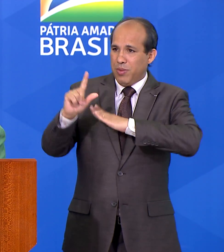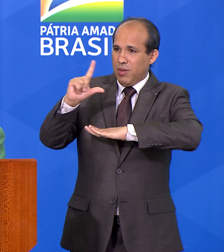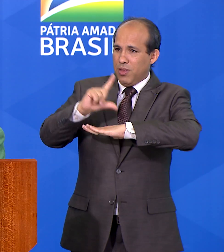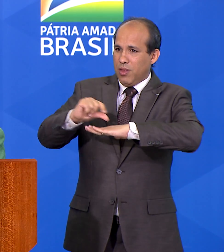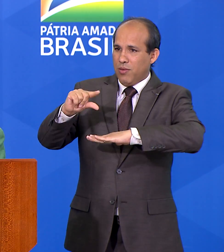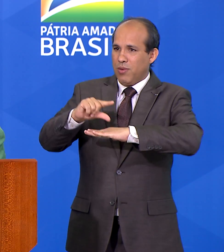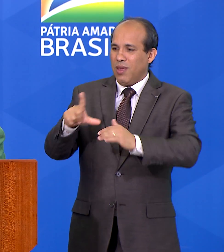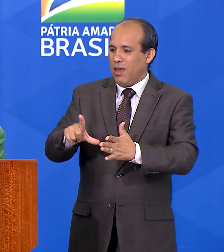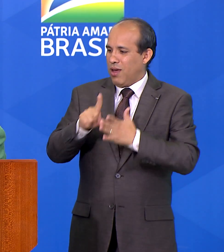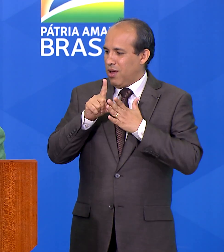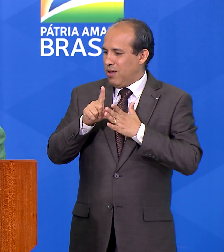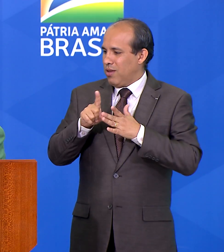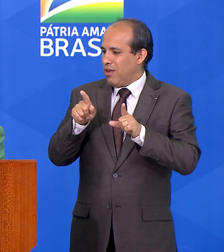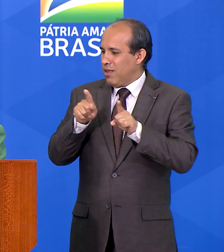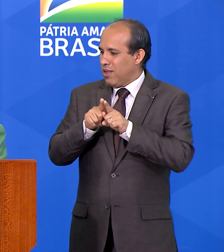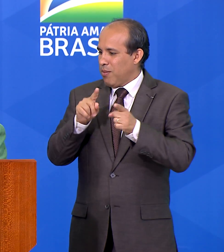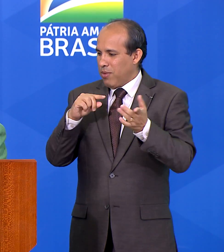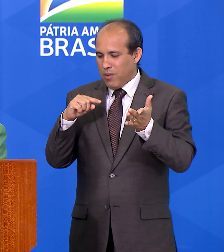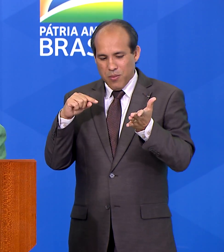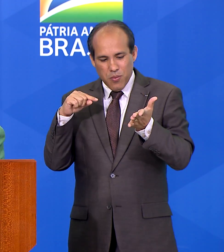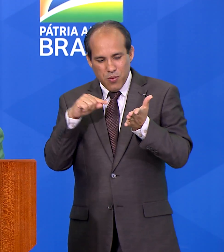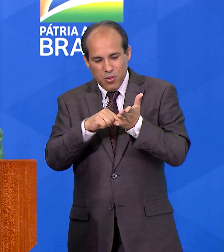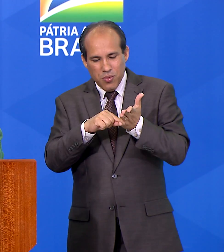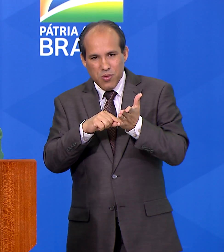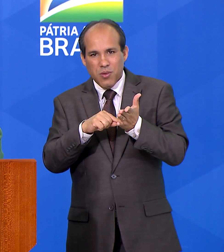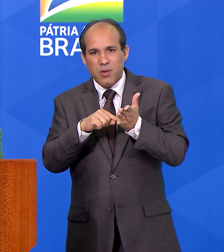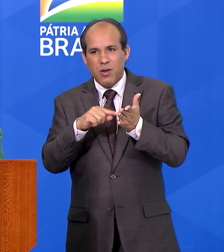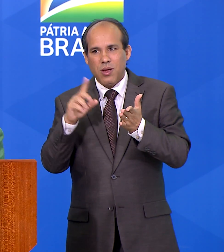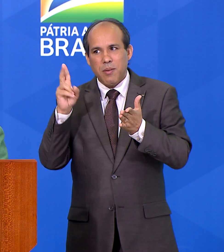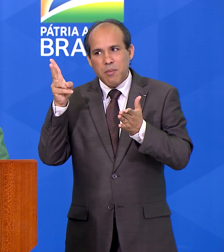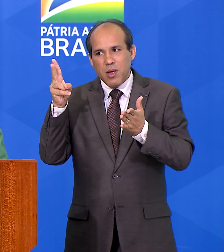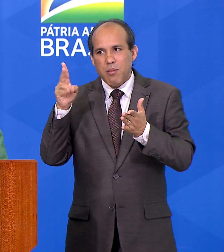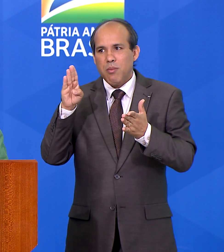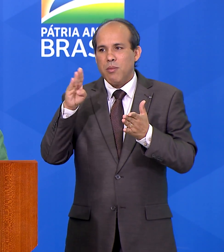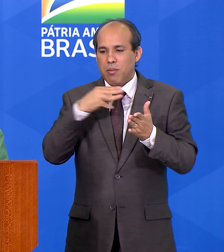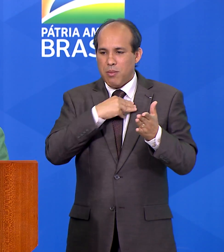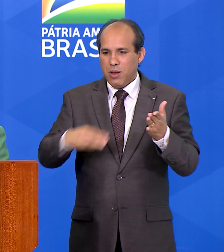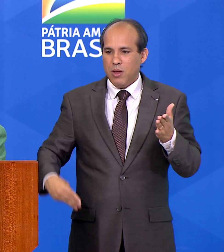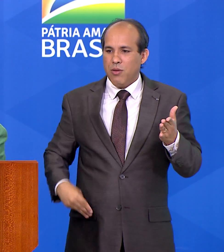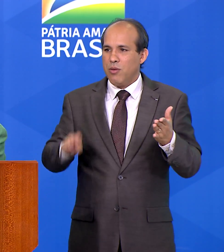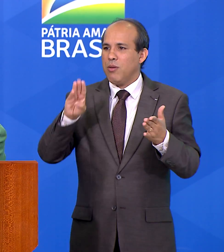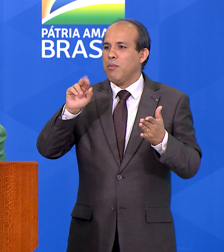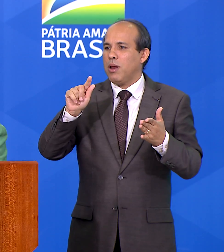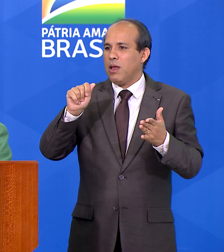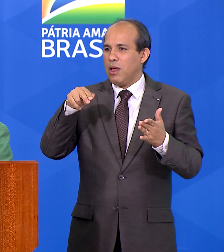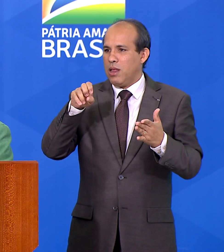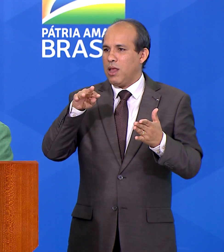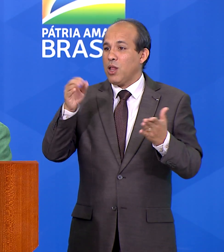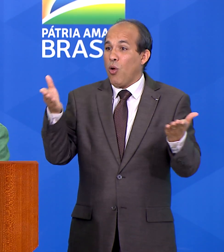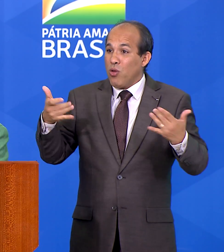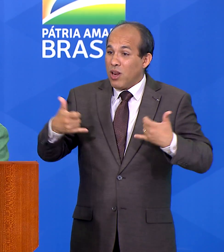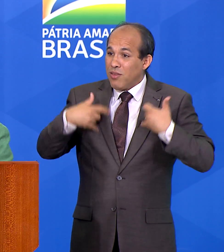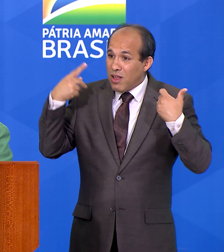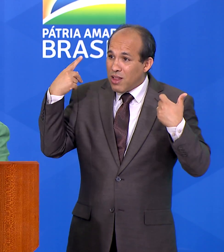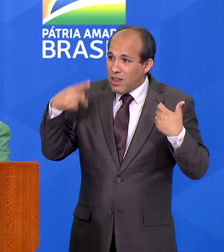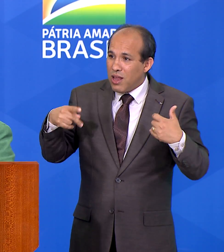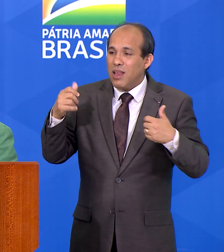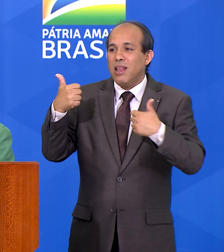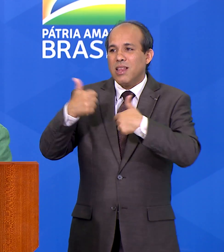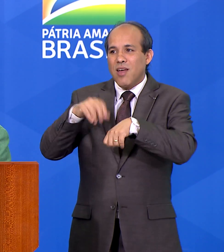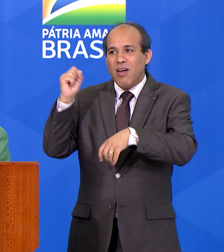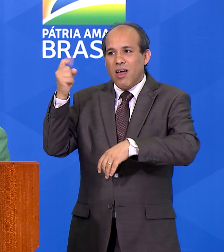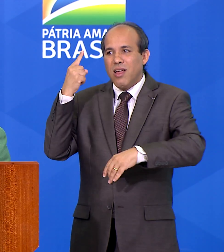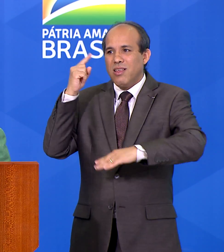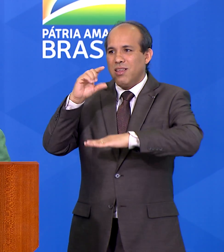aqui teve um dedo também do ministro Braga Neto, que hoje faz aniversário, quando da sua passagem pela Casa Civil,